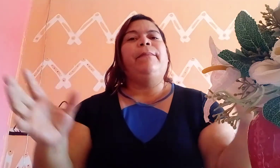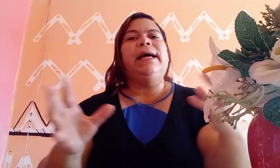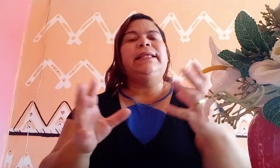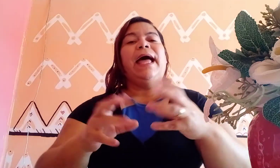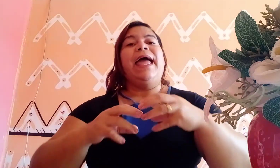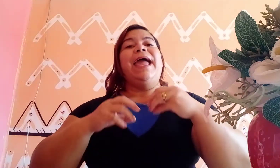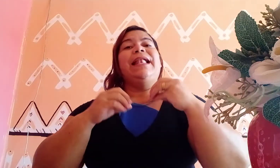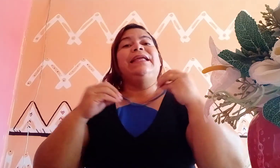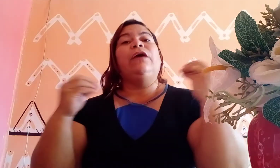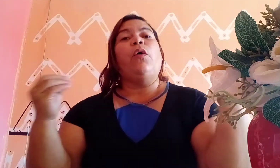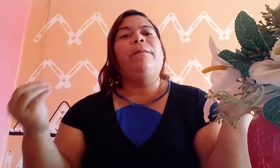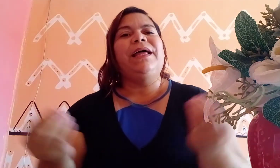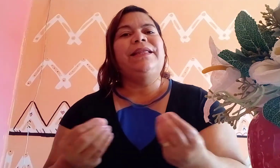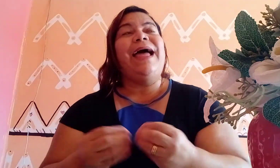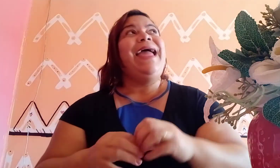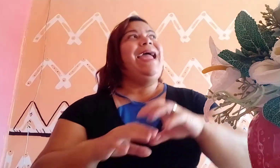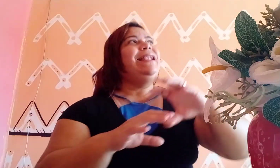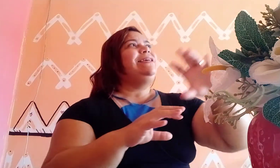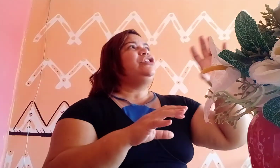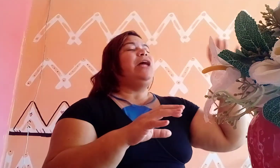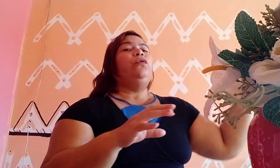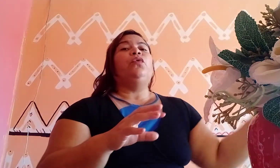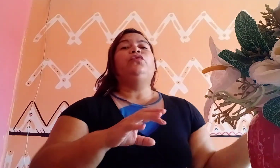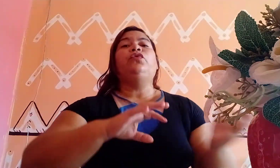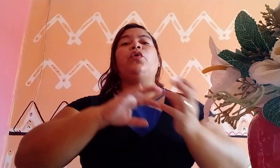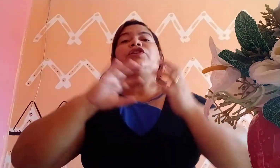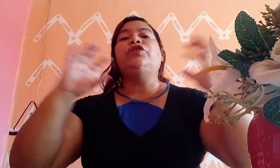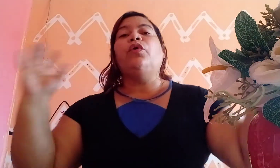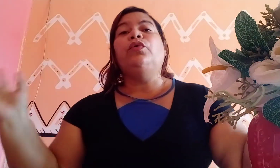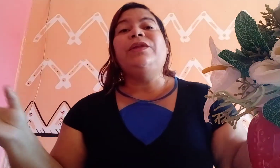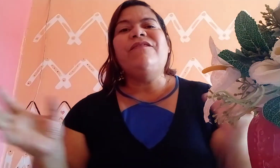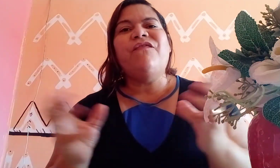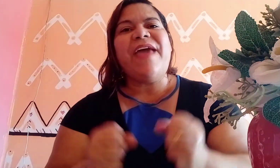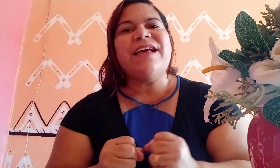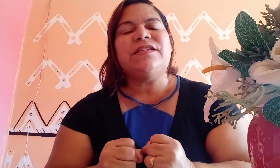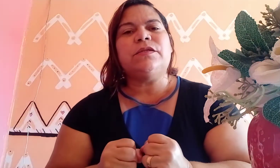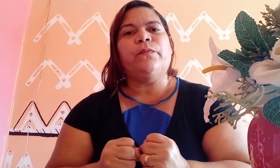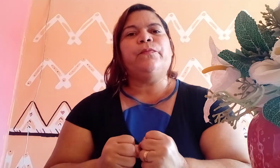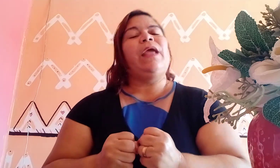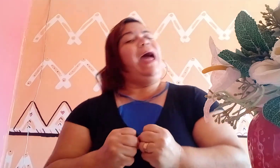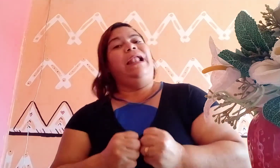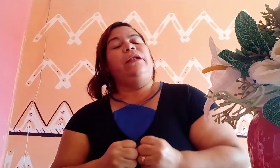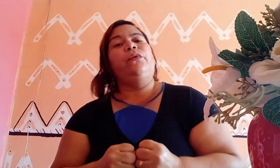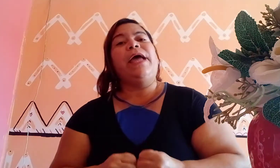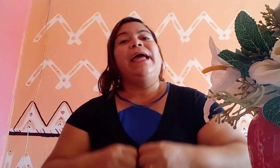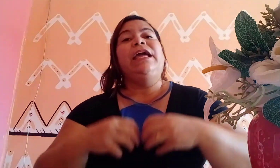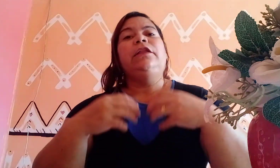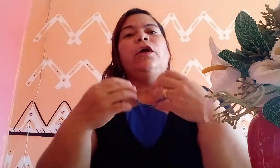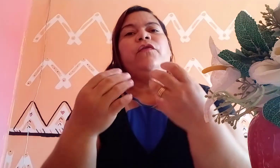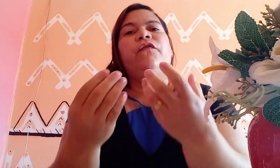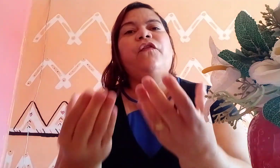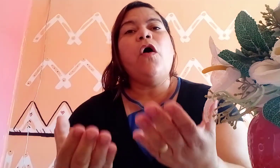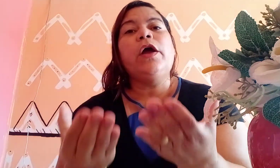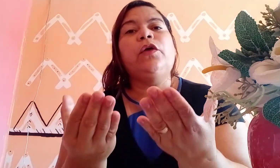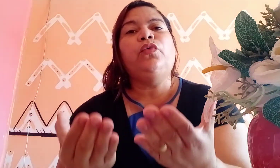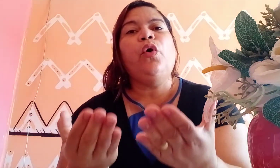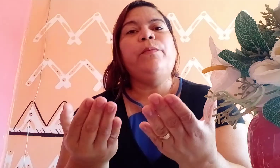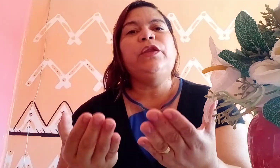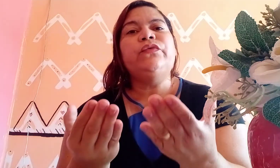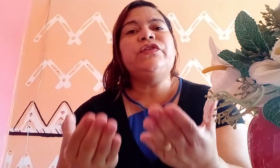manda, é Ele que comanda, é Ele que está no controle de todo o universo, aleluia. Então, invoque o nome do